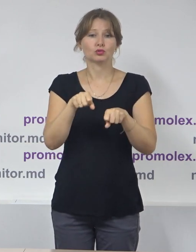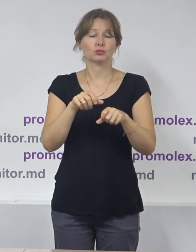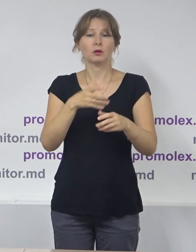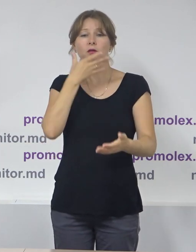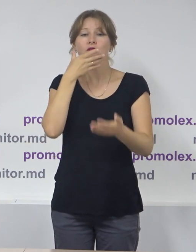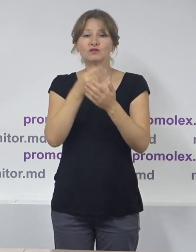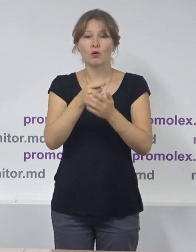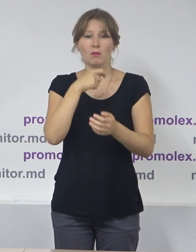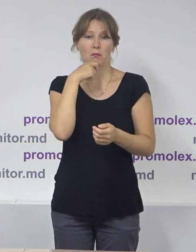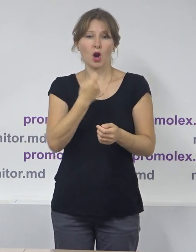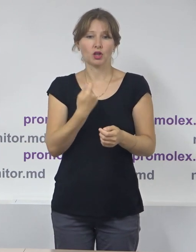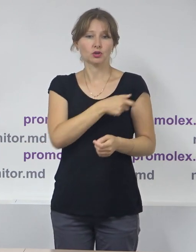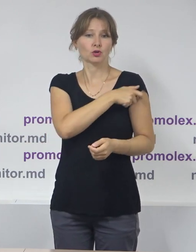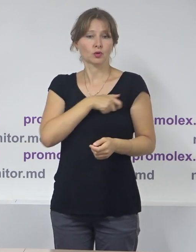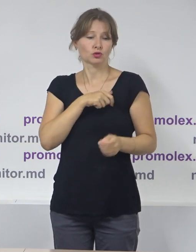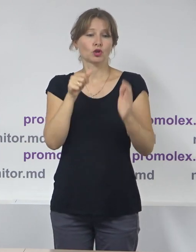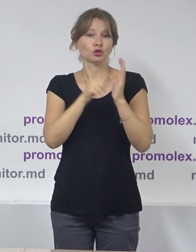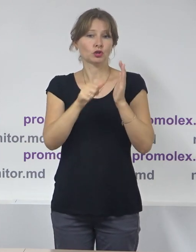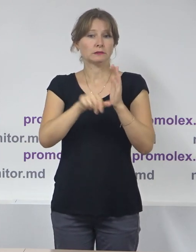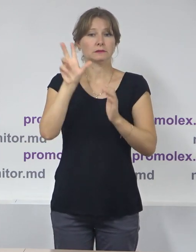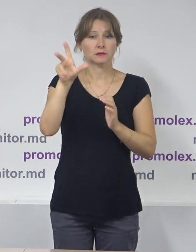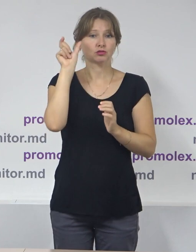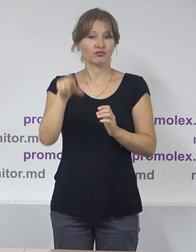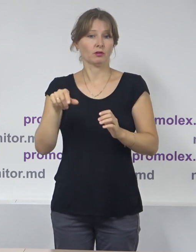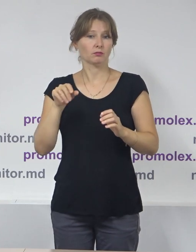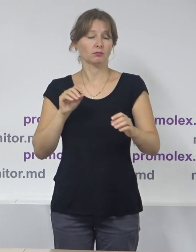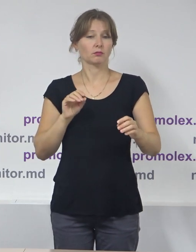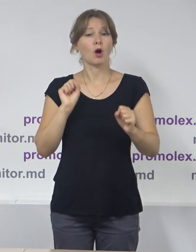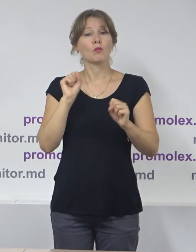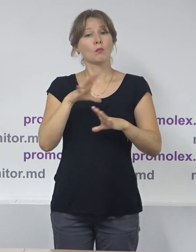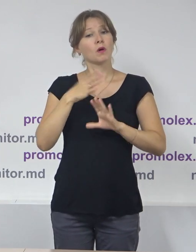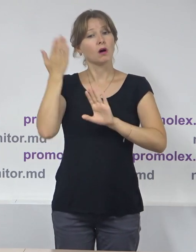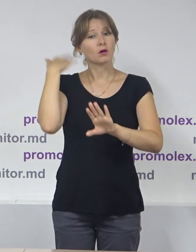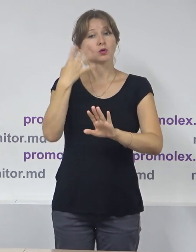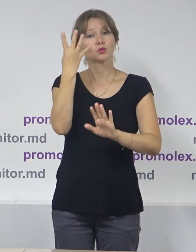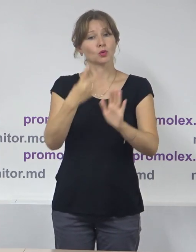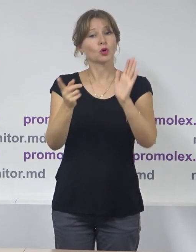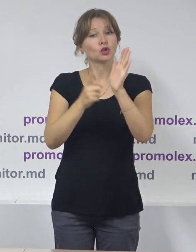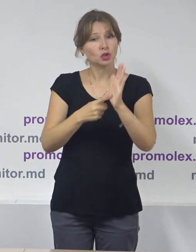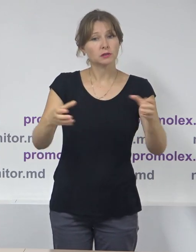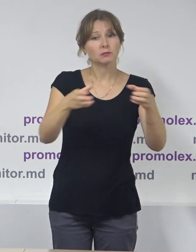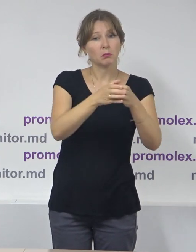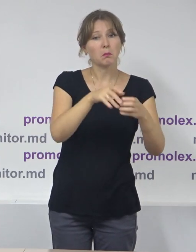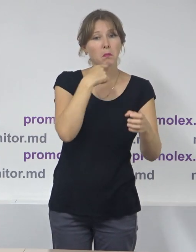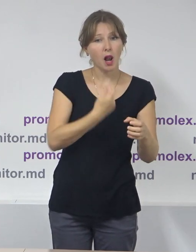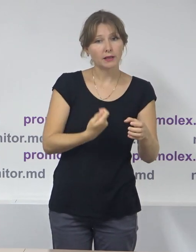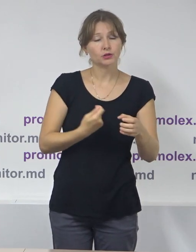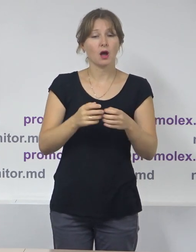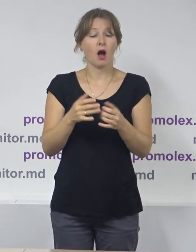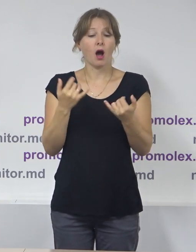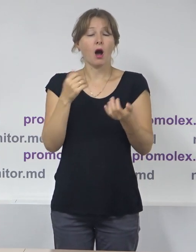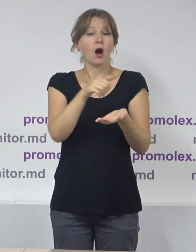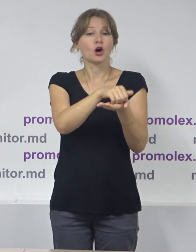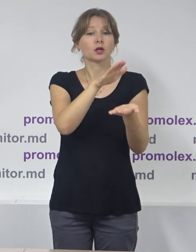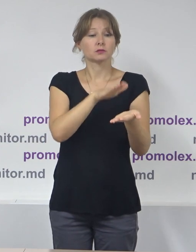de partidii politice. În 2019 au fost, spre exemplu, 46 de partidii politice, care au înregistrat,